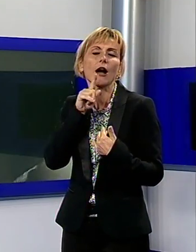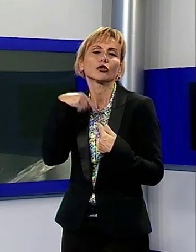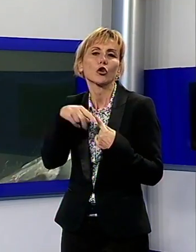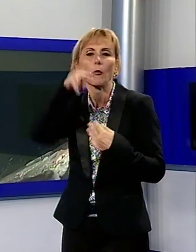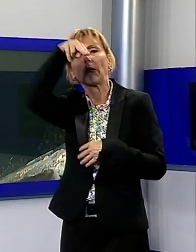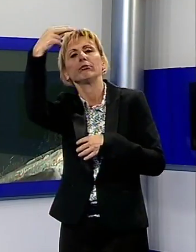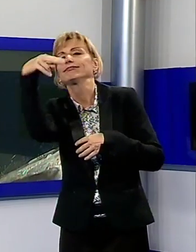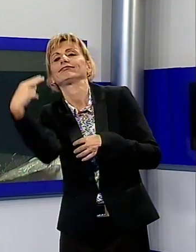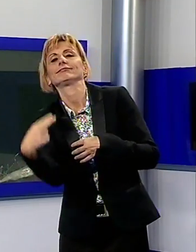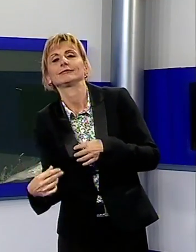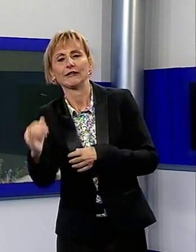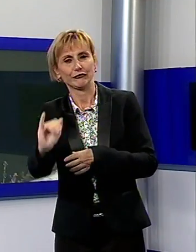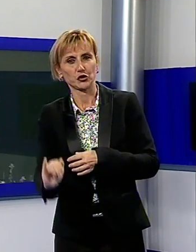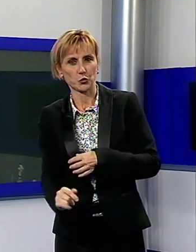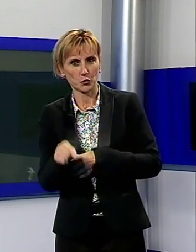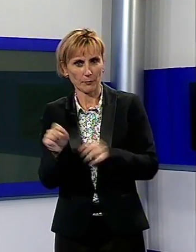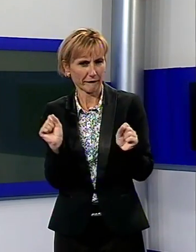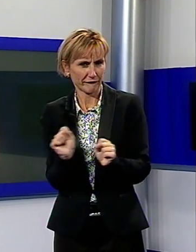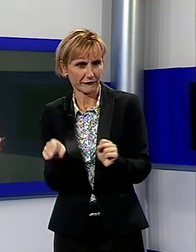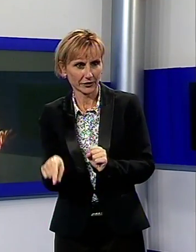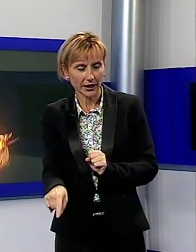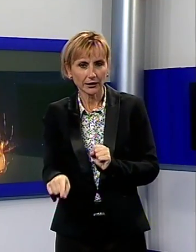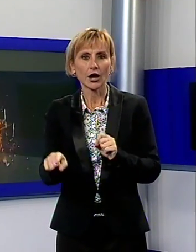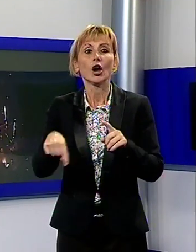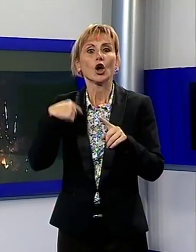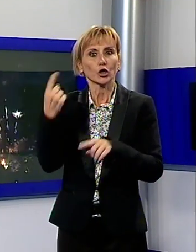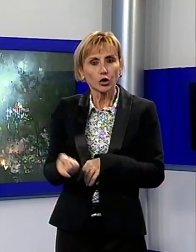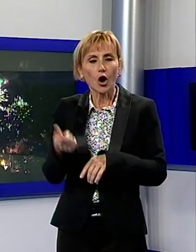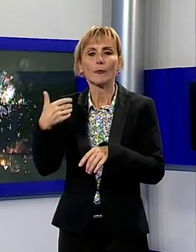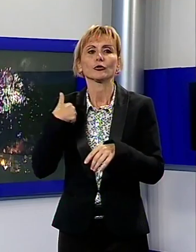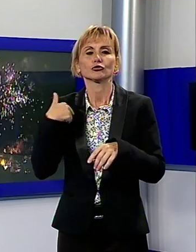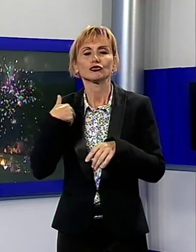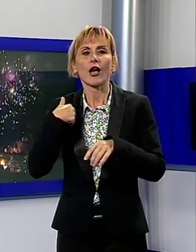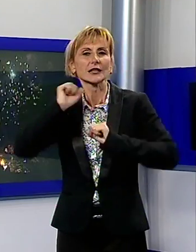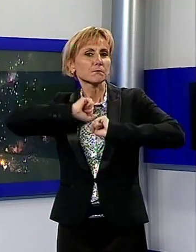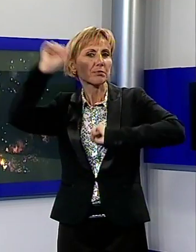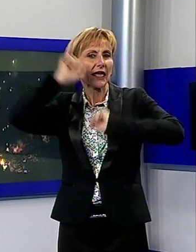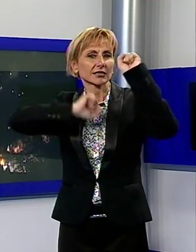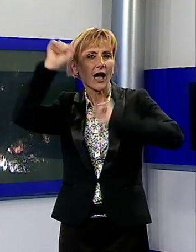Serchio, e poi l'ira del diavolo, manifestata con uno straordinario spettacolo pirotecnico.